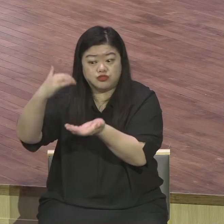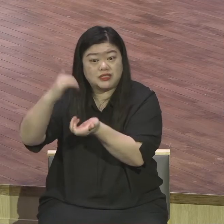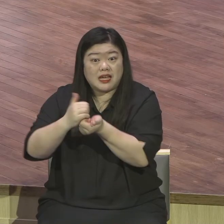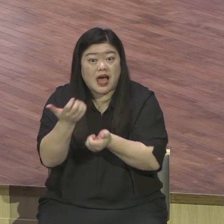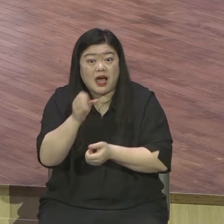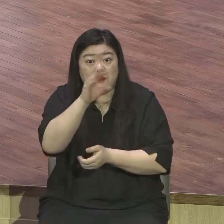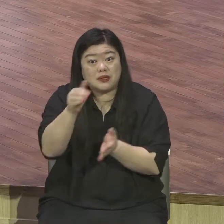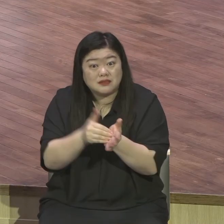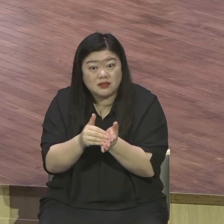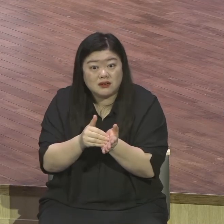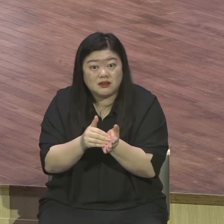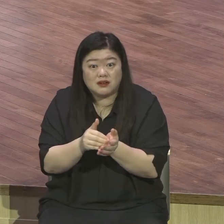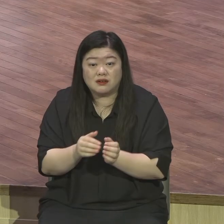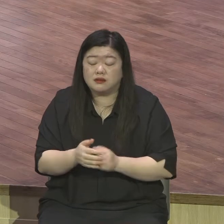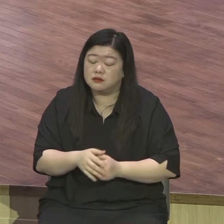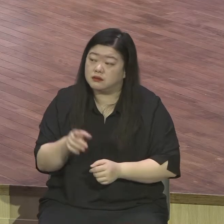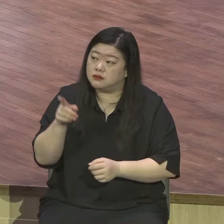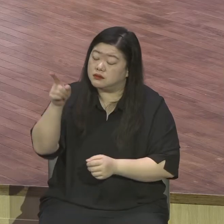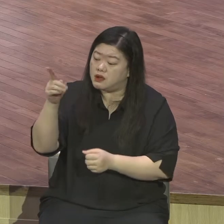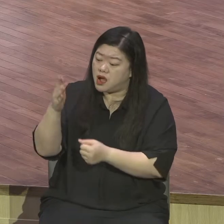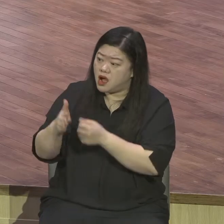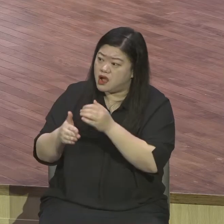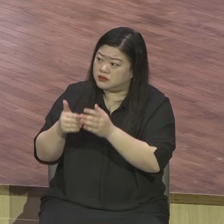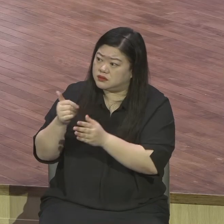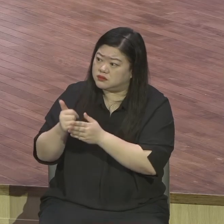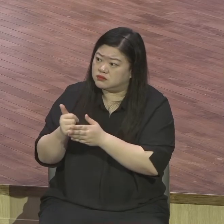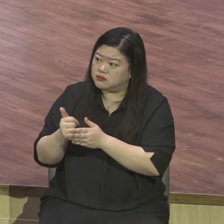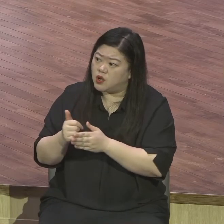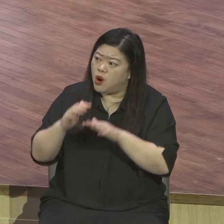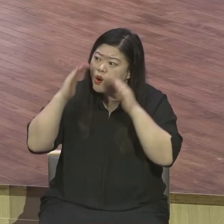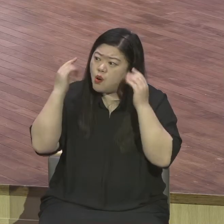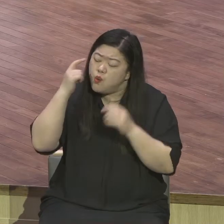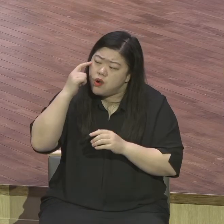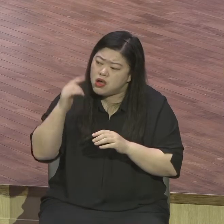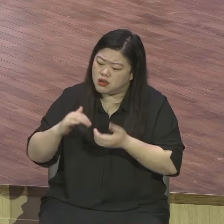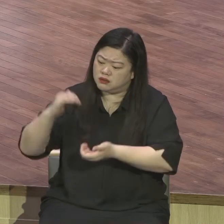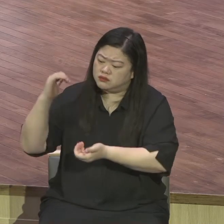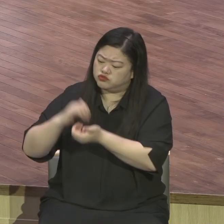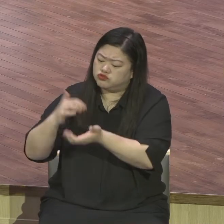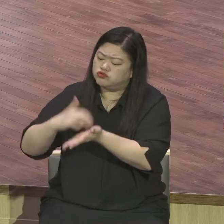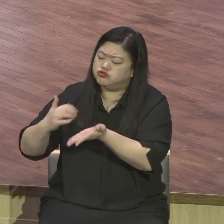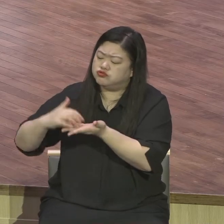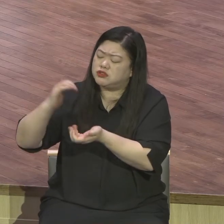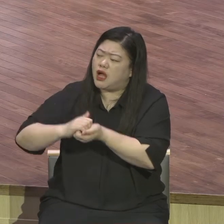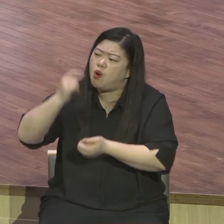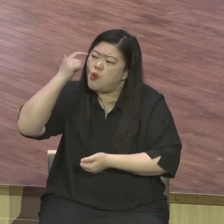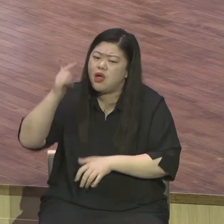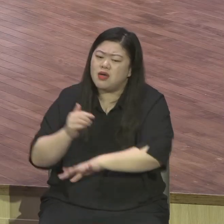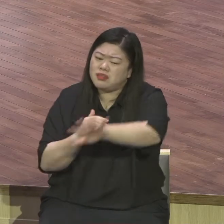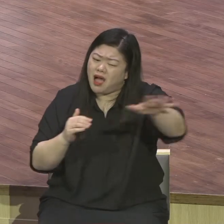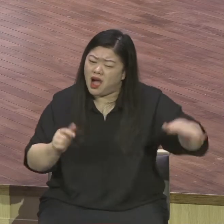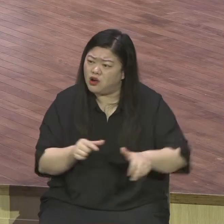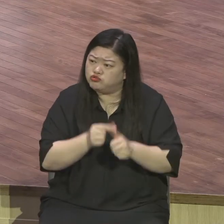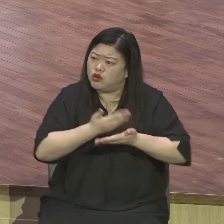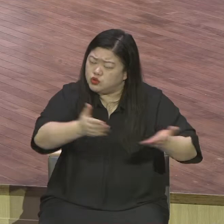왈과왈과왈과할 이유가 없어요 하나님이 쓰시는데